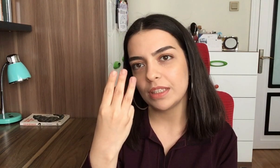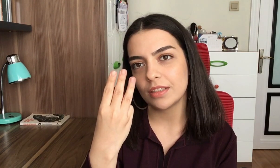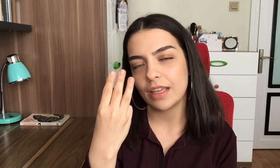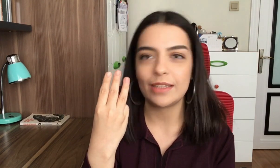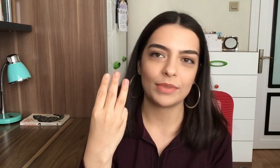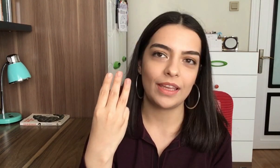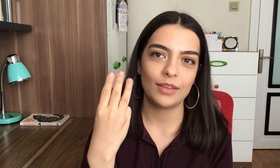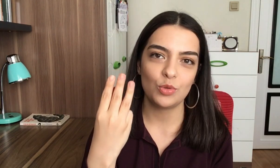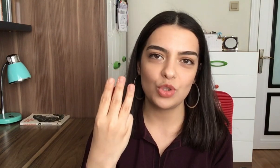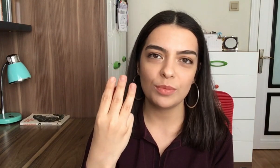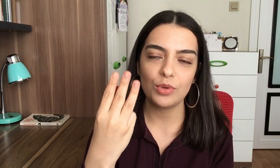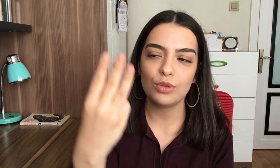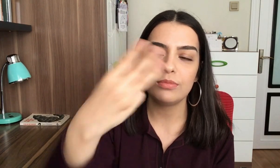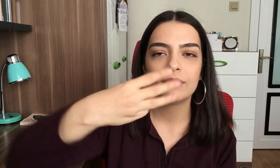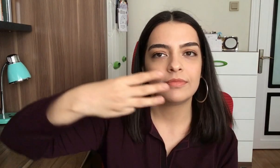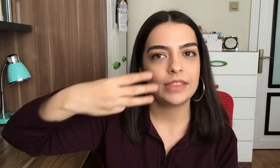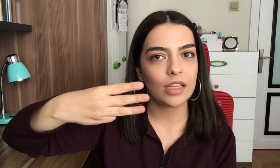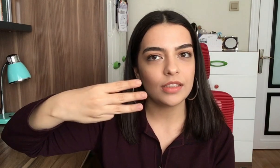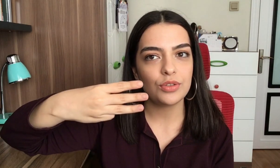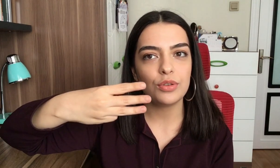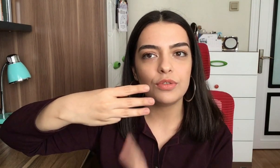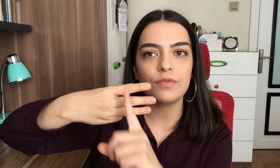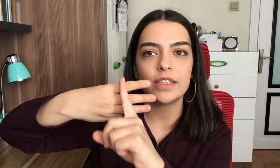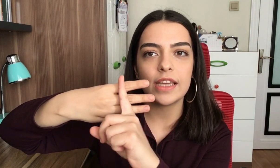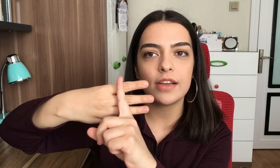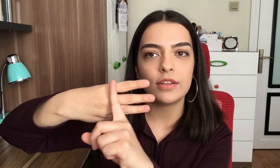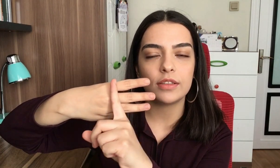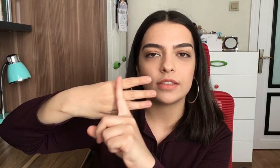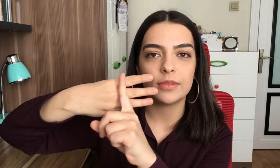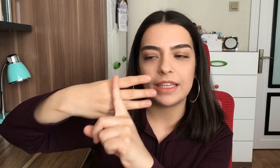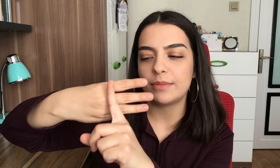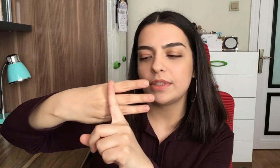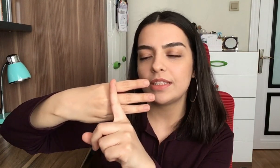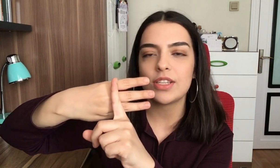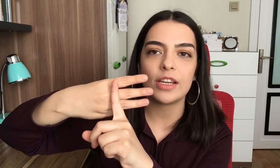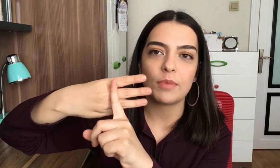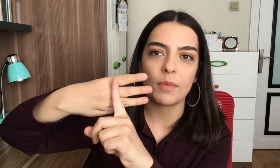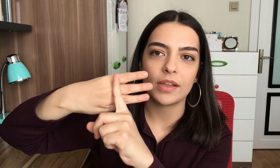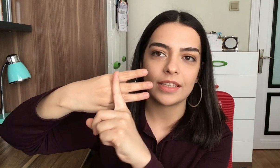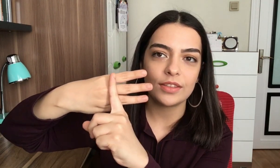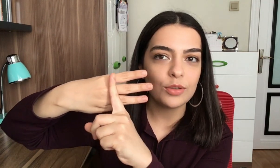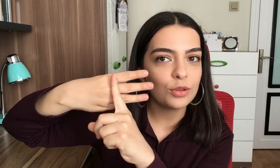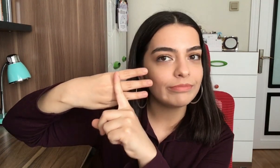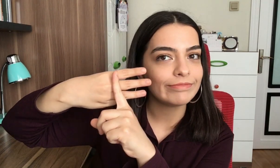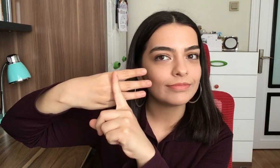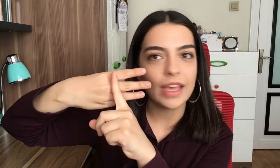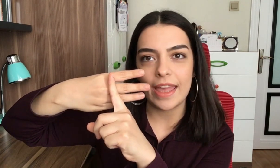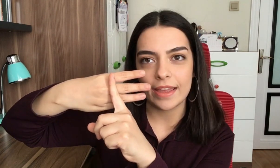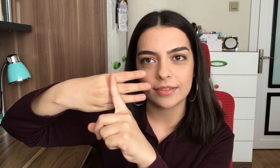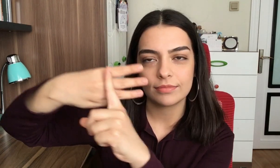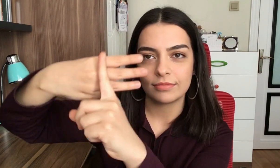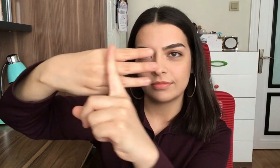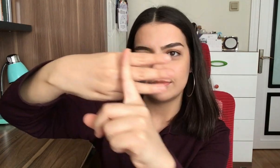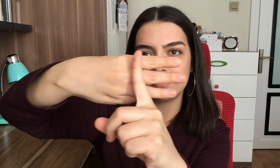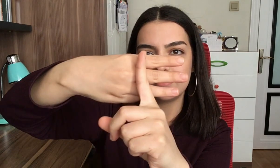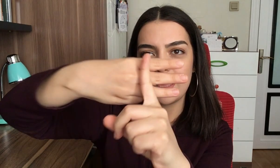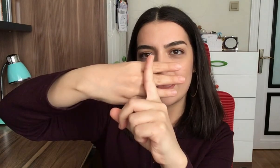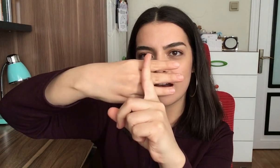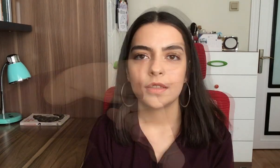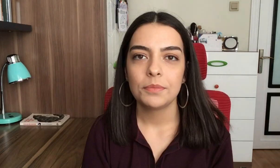elimi 3 yapıyorum. Yan yatırıyorum ve diğer elimin işaret parmağını getiriyorum. E E harfi. Bir